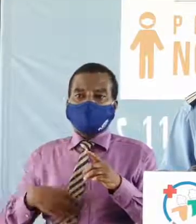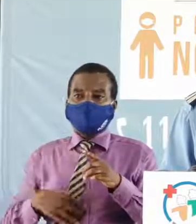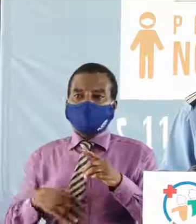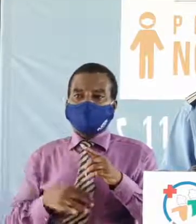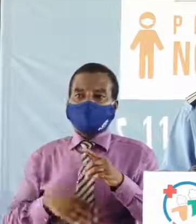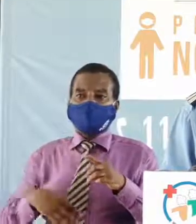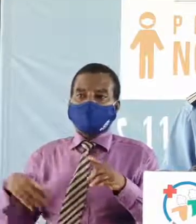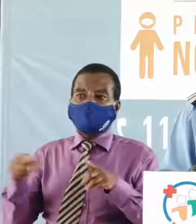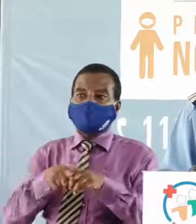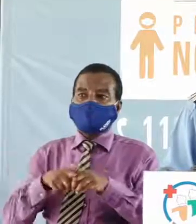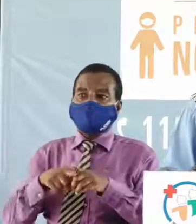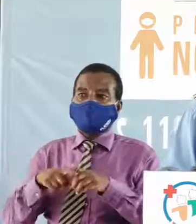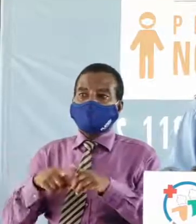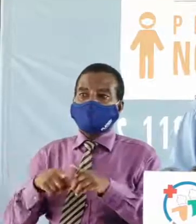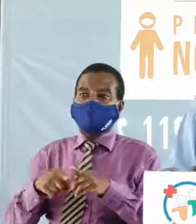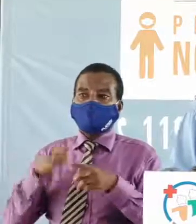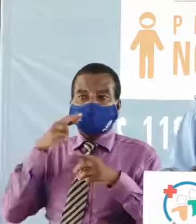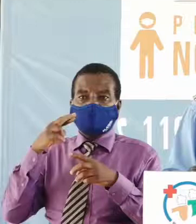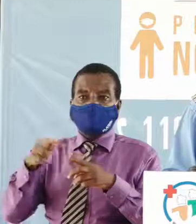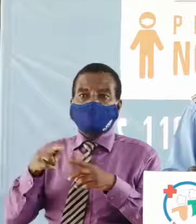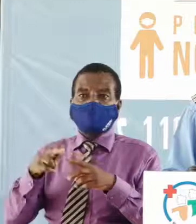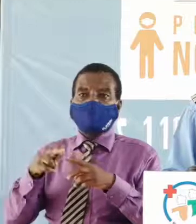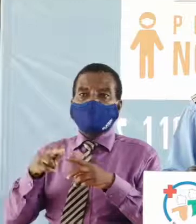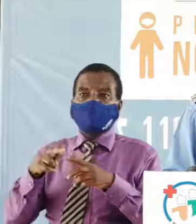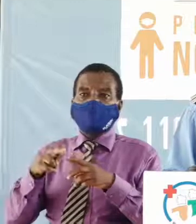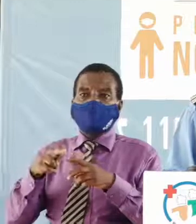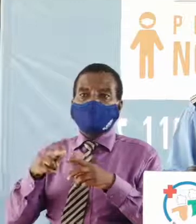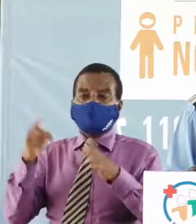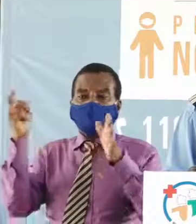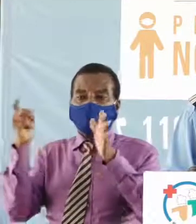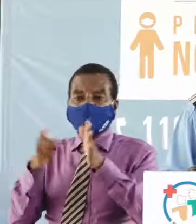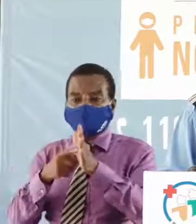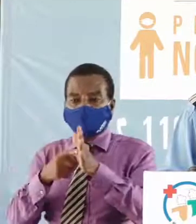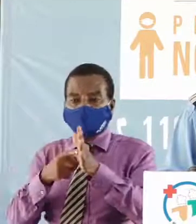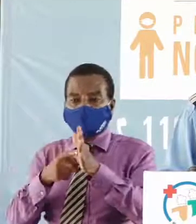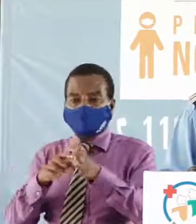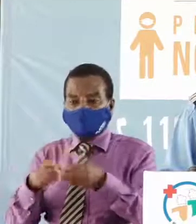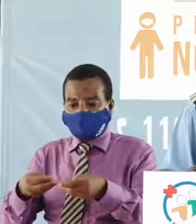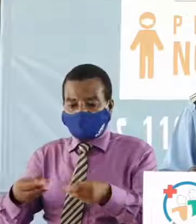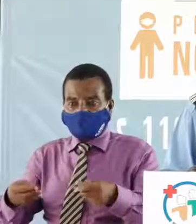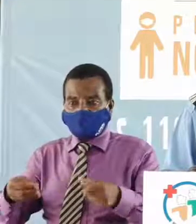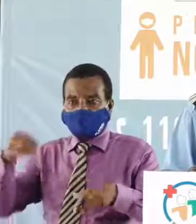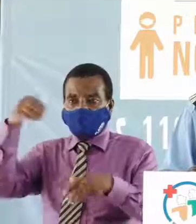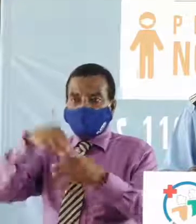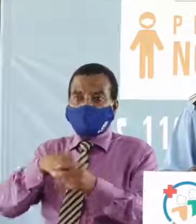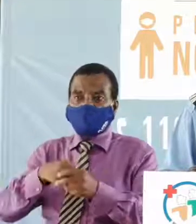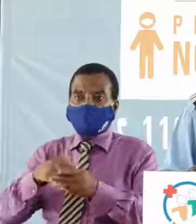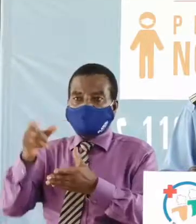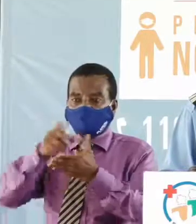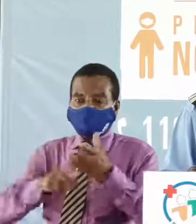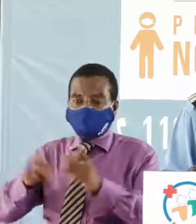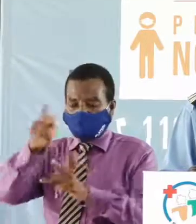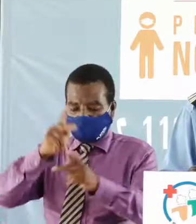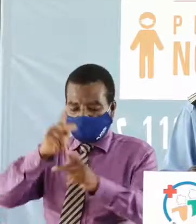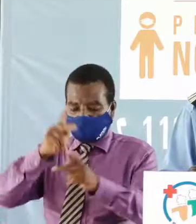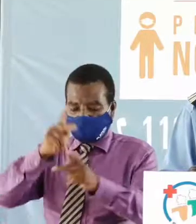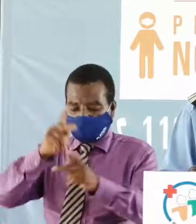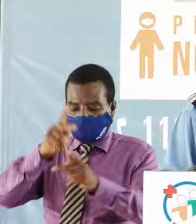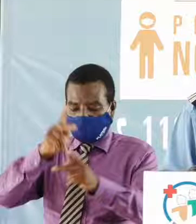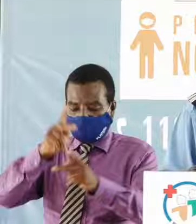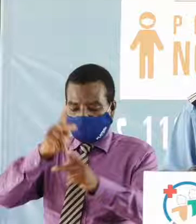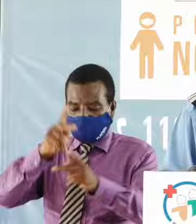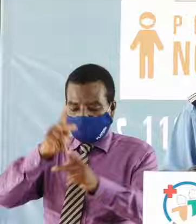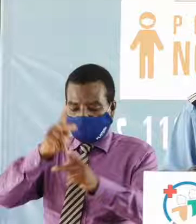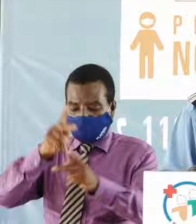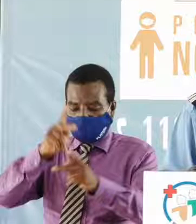Aussi, au regard des constatations terrain, dans les quartiers populaires de nos